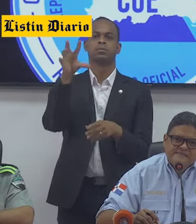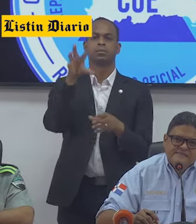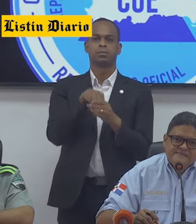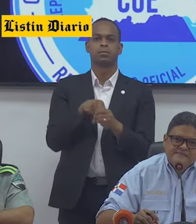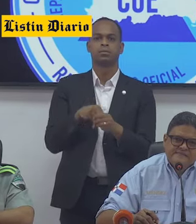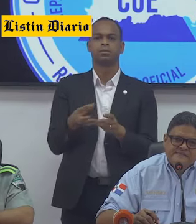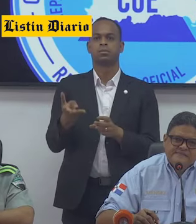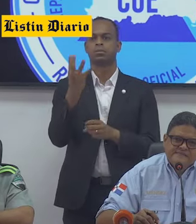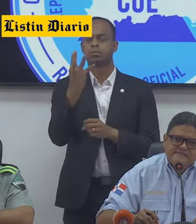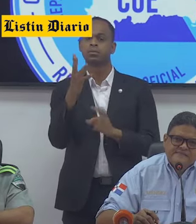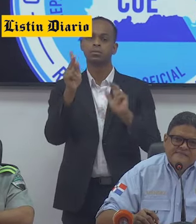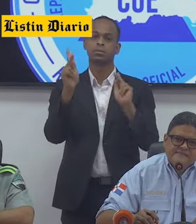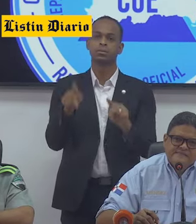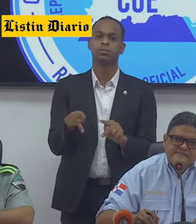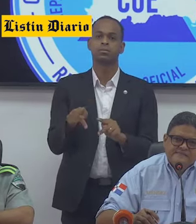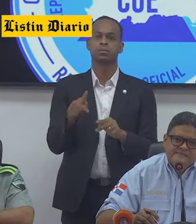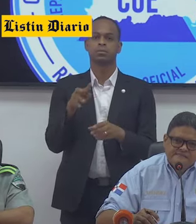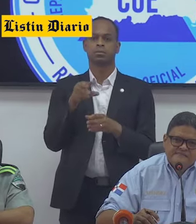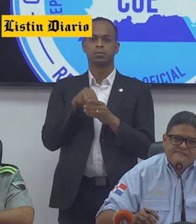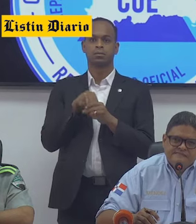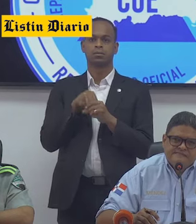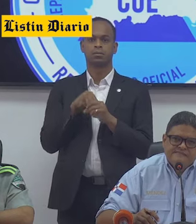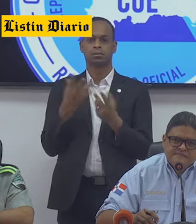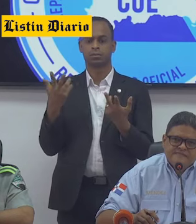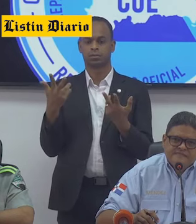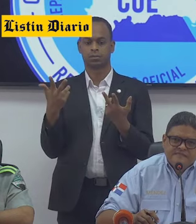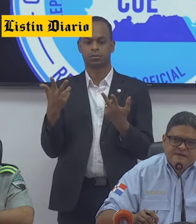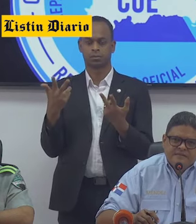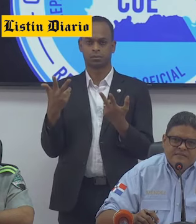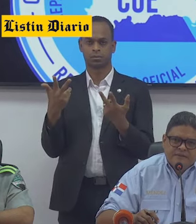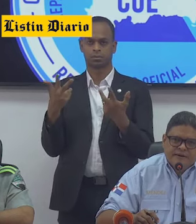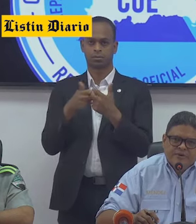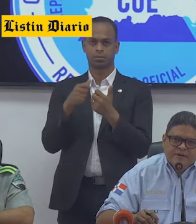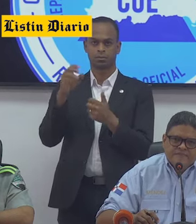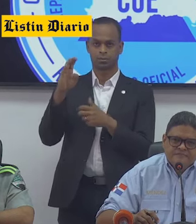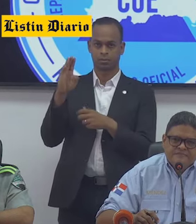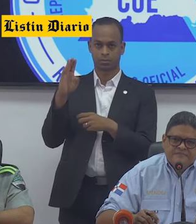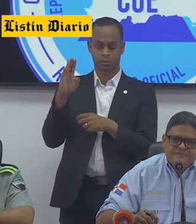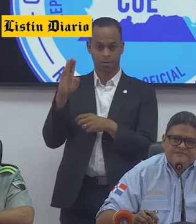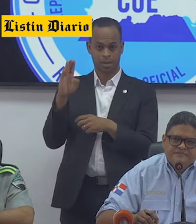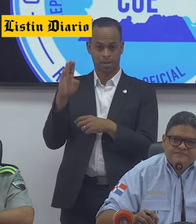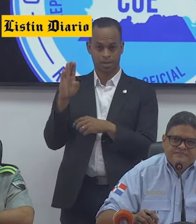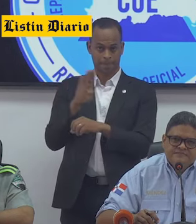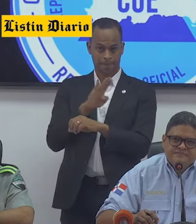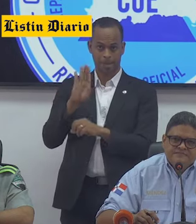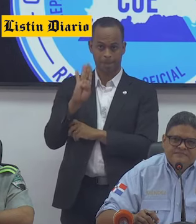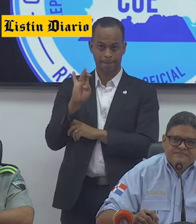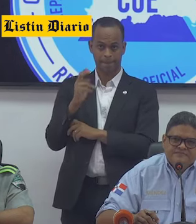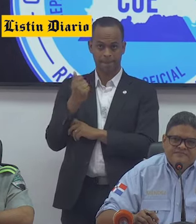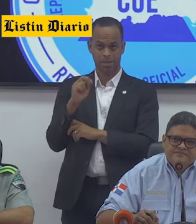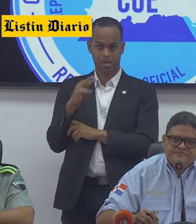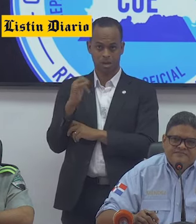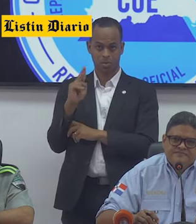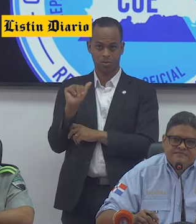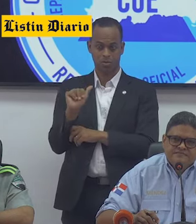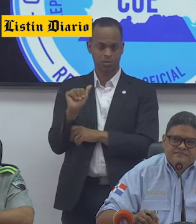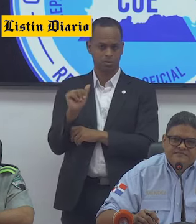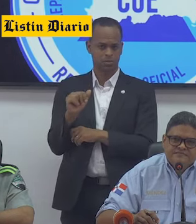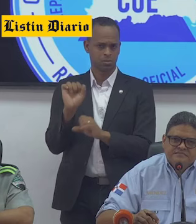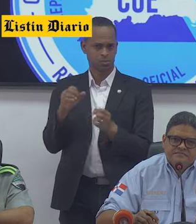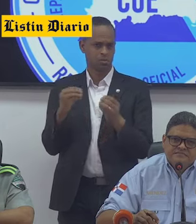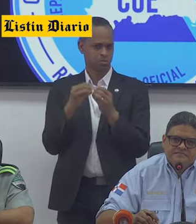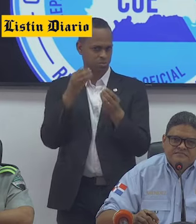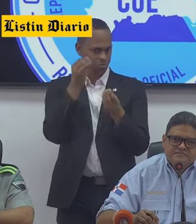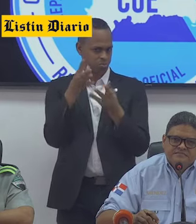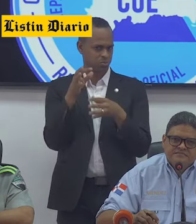las cuatro personas que tuvieron el accidente en Barahona? Y quería saber si podría dar algunos más